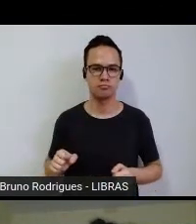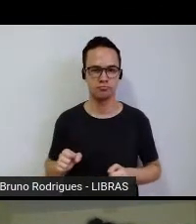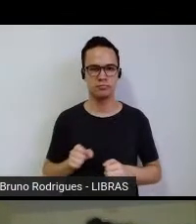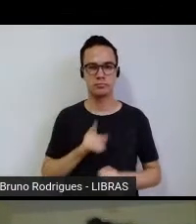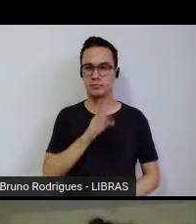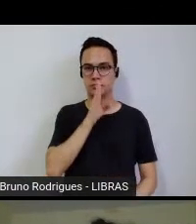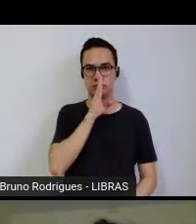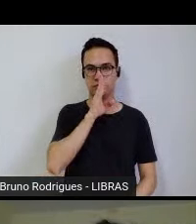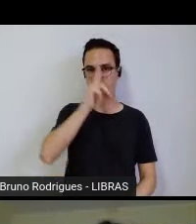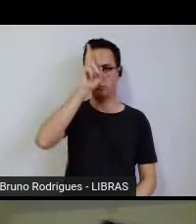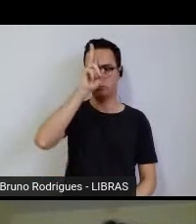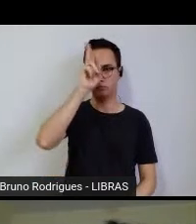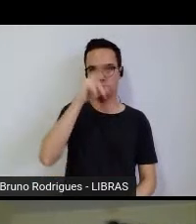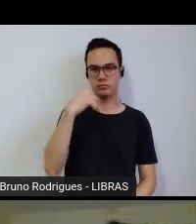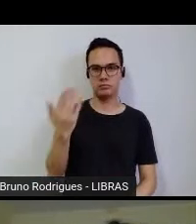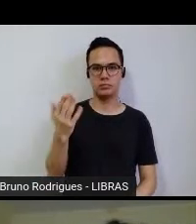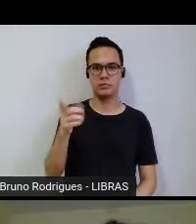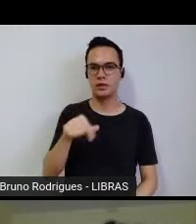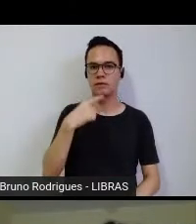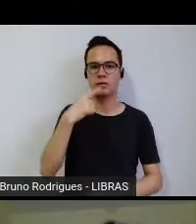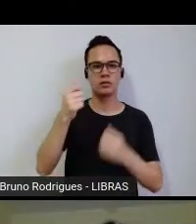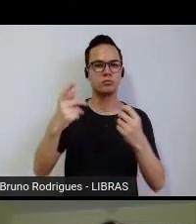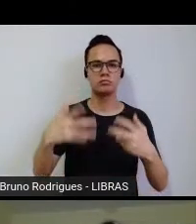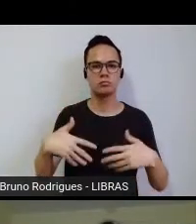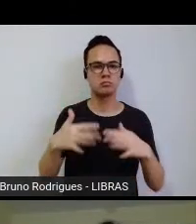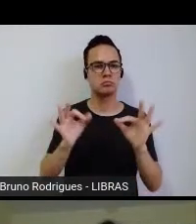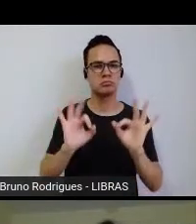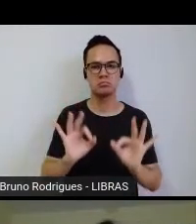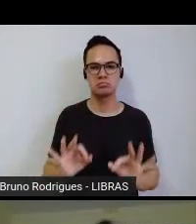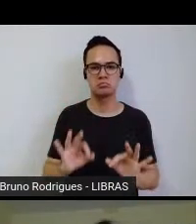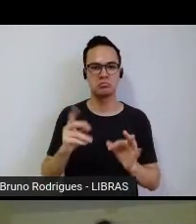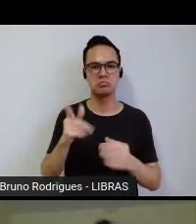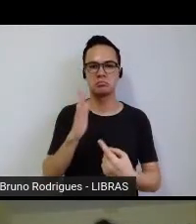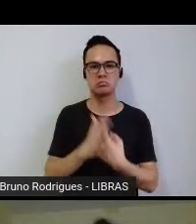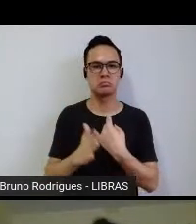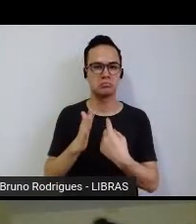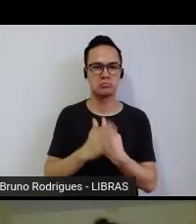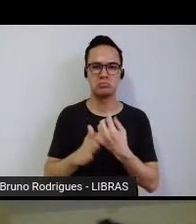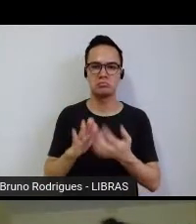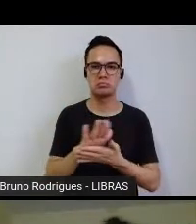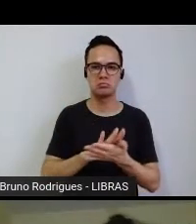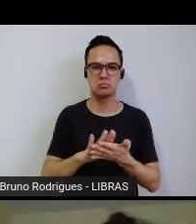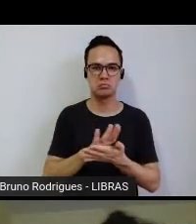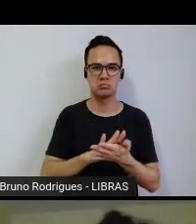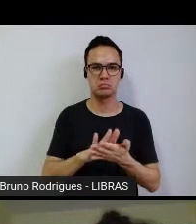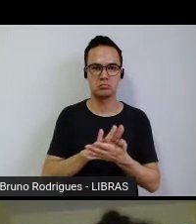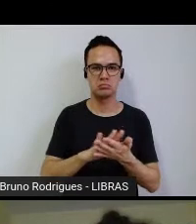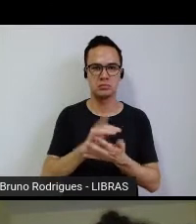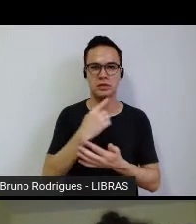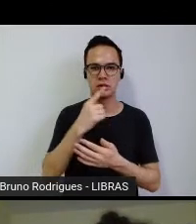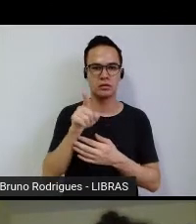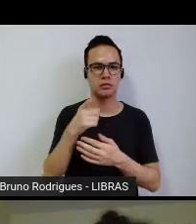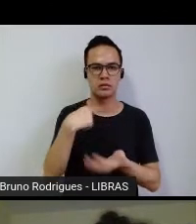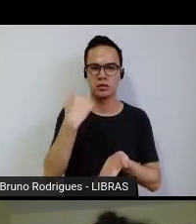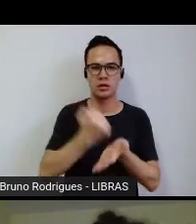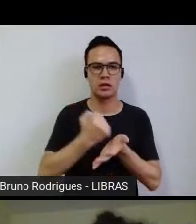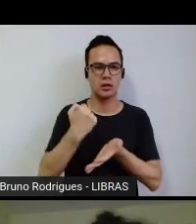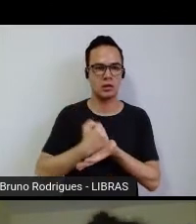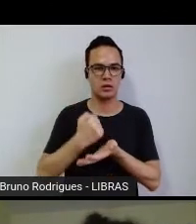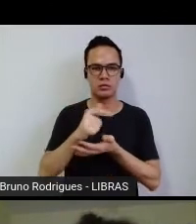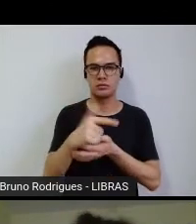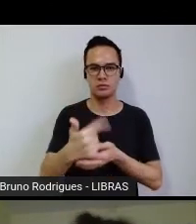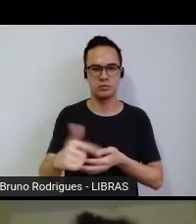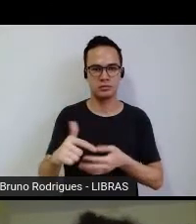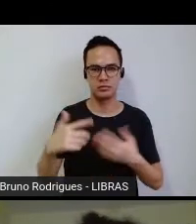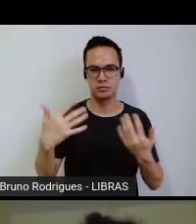silêncio da história permanecia, ninguém falava, ninguém perguntava, ninguém ouvia o ouvia falar e não havia registros, então a partir